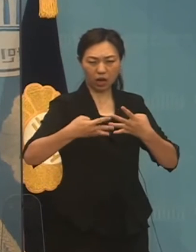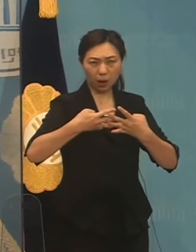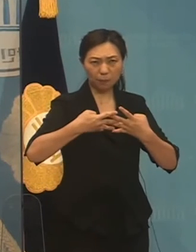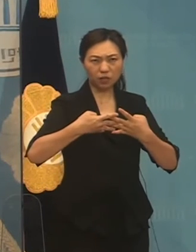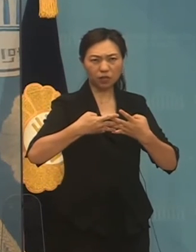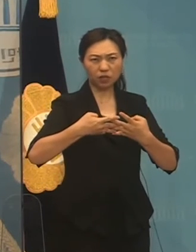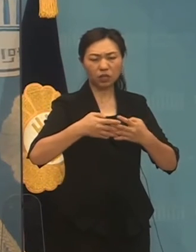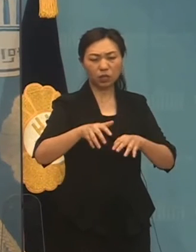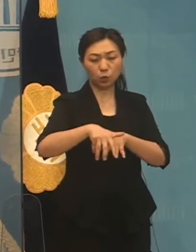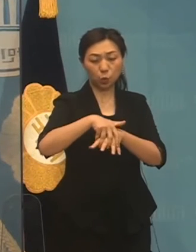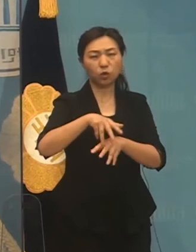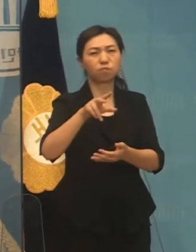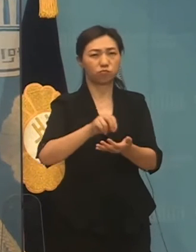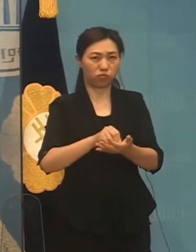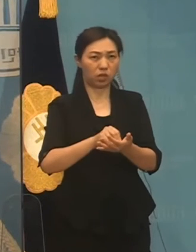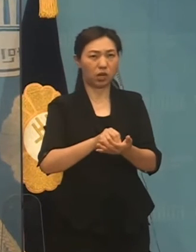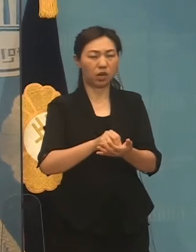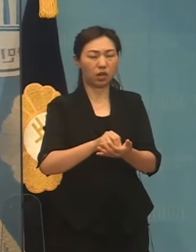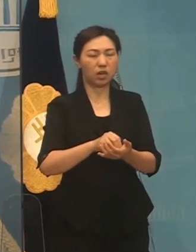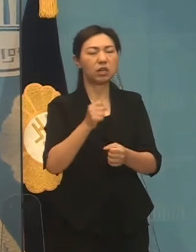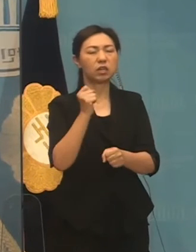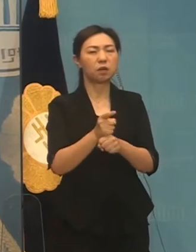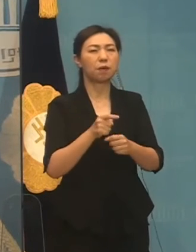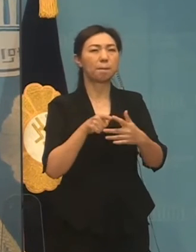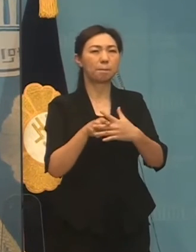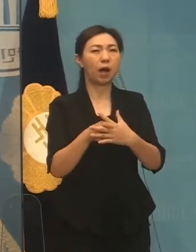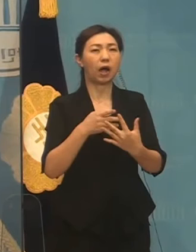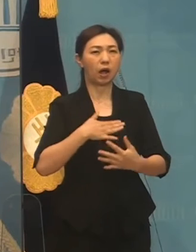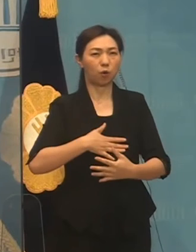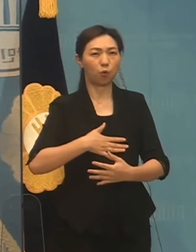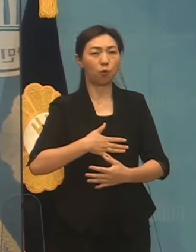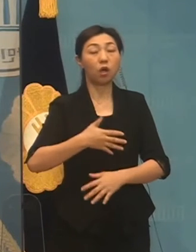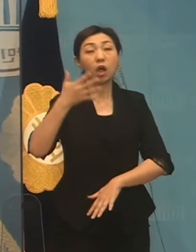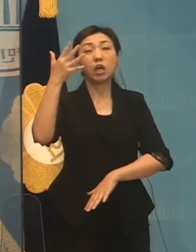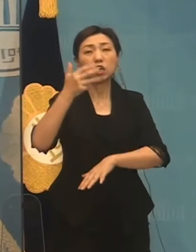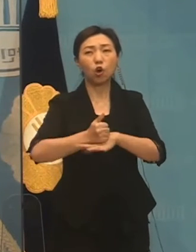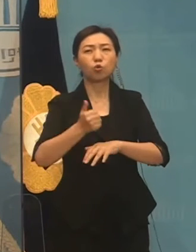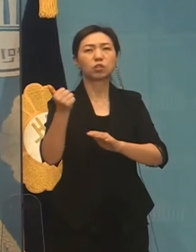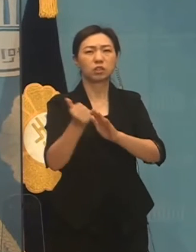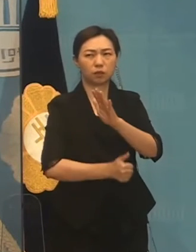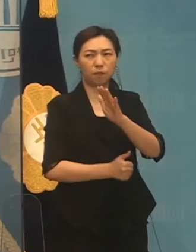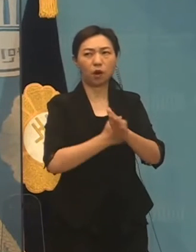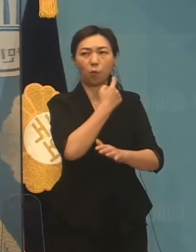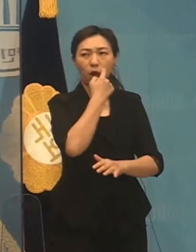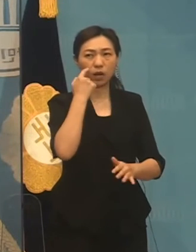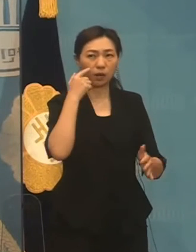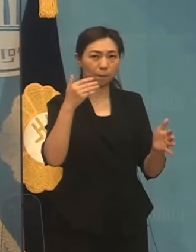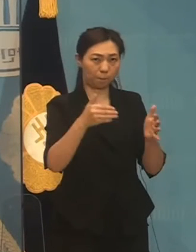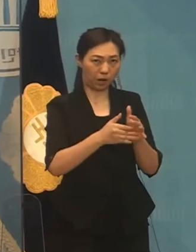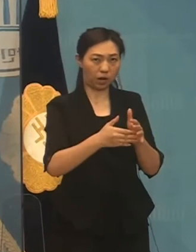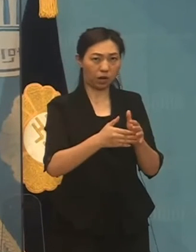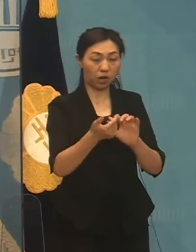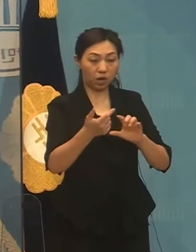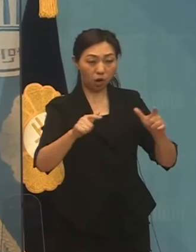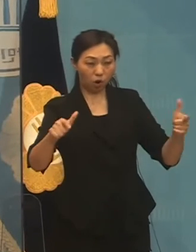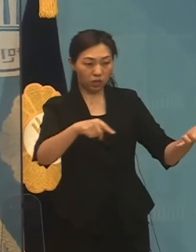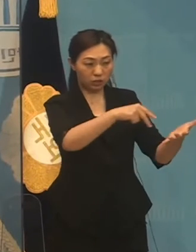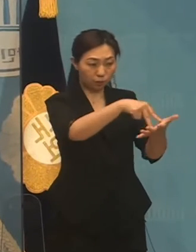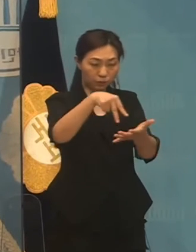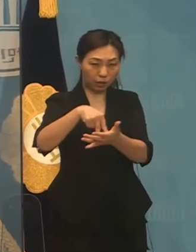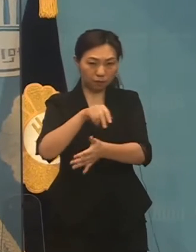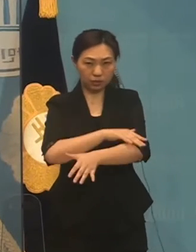결과적으로 실패했습니다. 다양한 이행한계를 조정하고 학위를 이끌어내려면